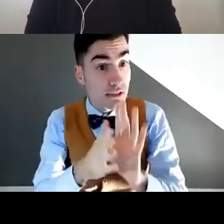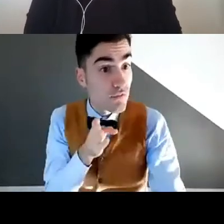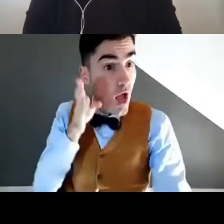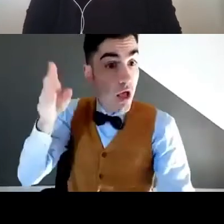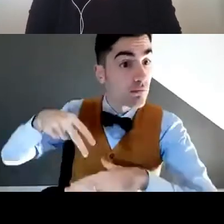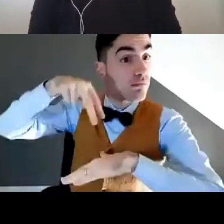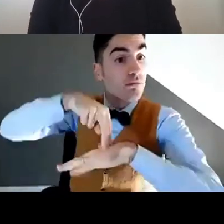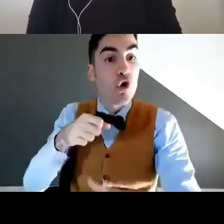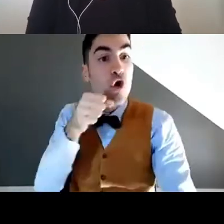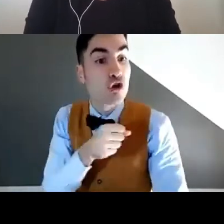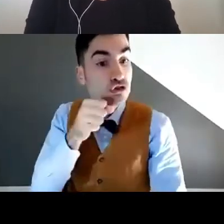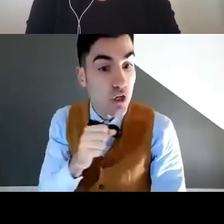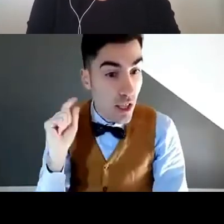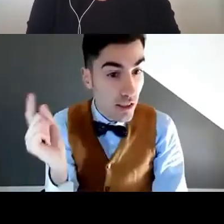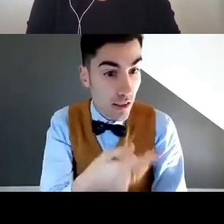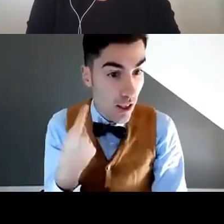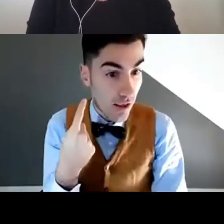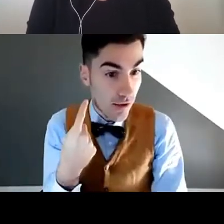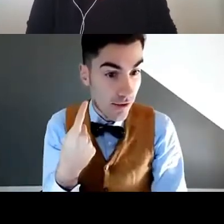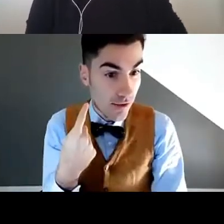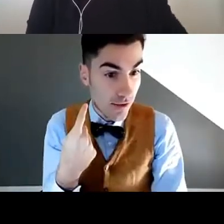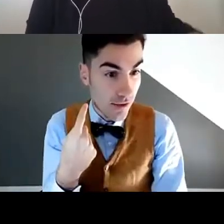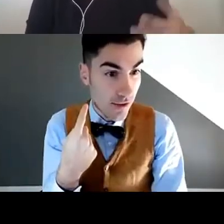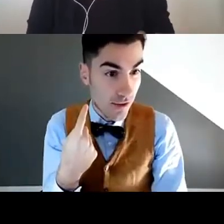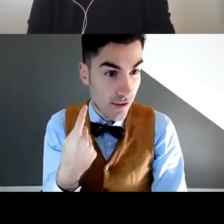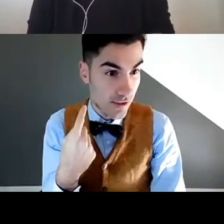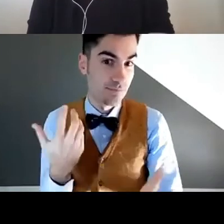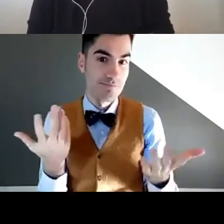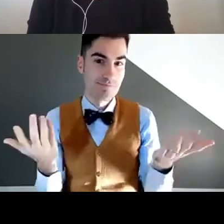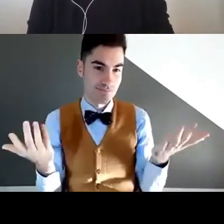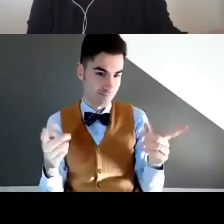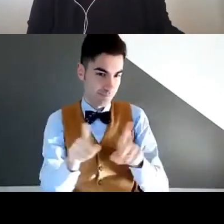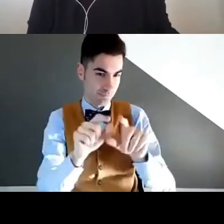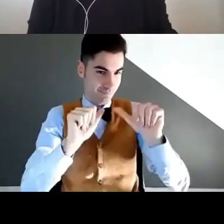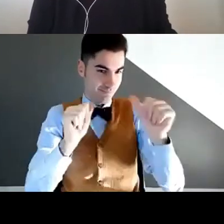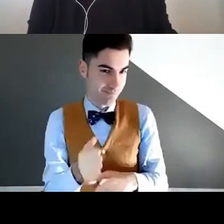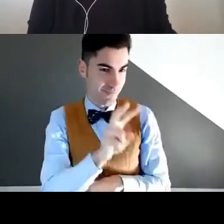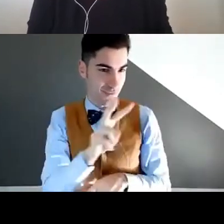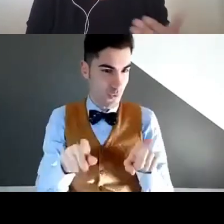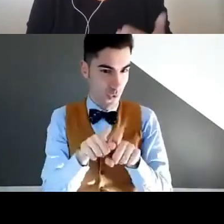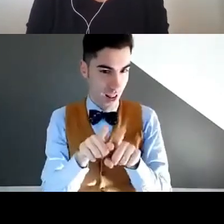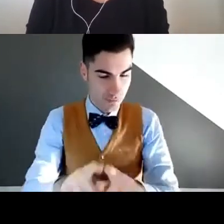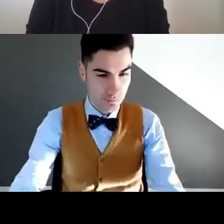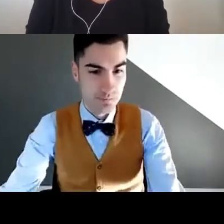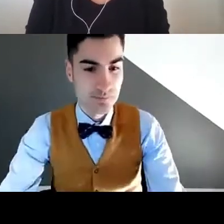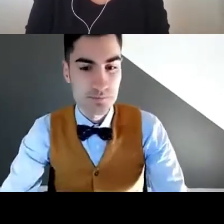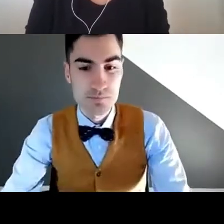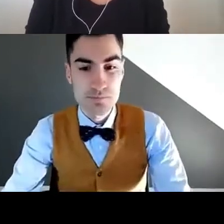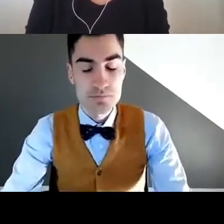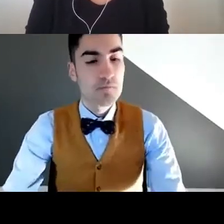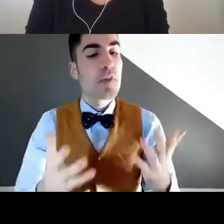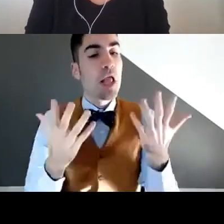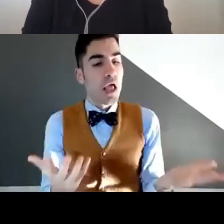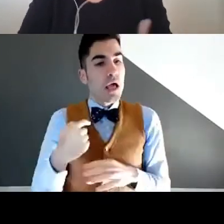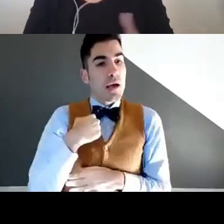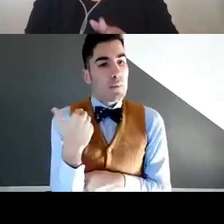logico che l'arte si distingue da una persona a persona. Magari tutti noi abbiamo la voce, tutti noi potremmo cantare, ma tutti noi andremo a fare un